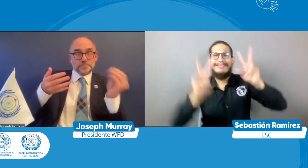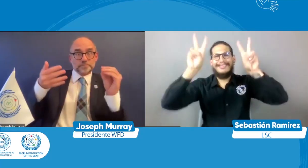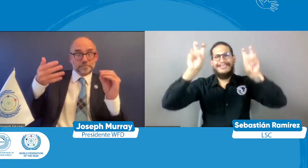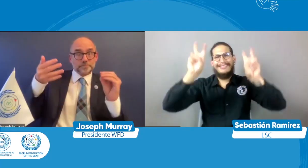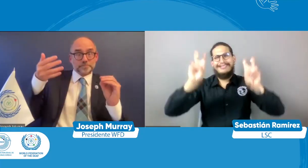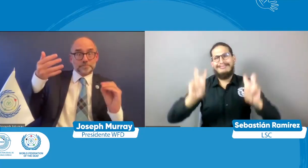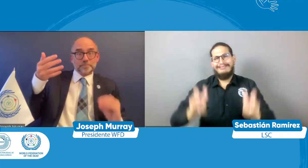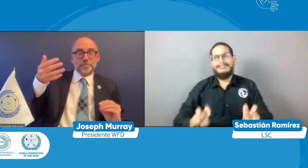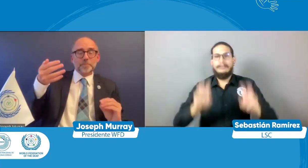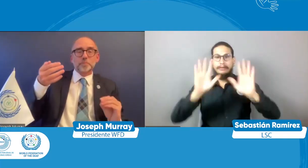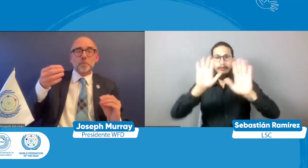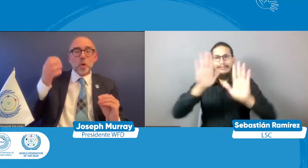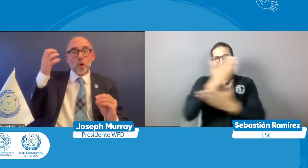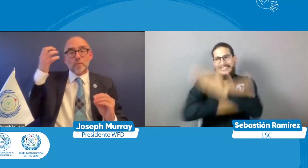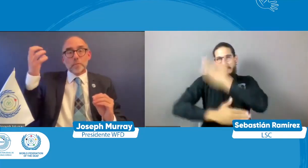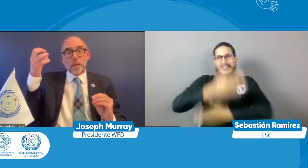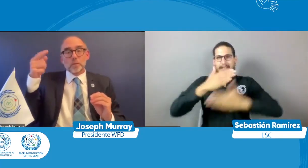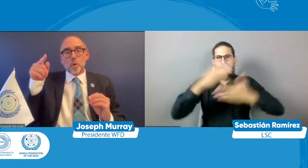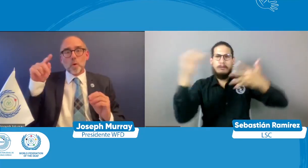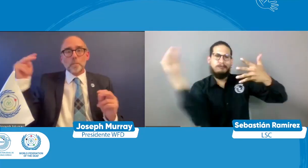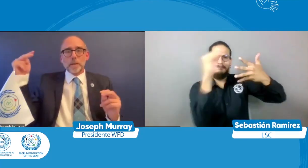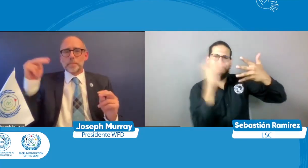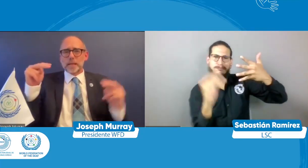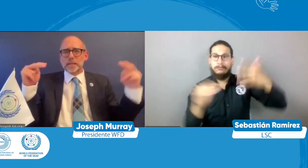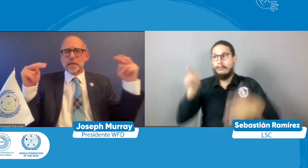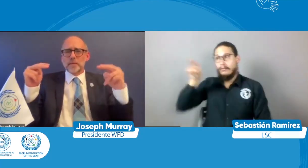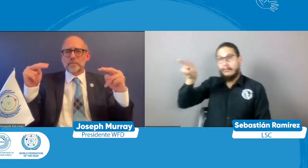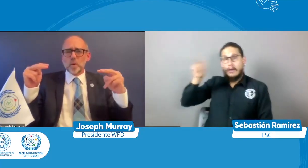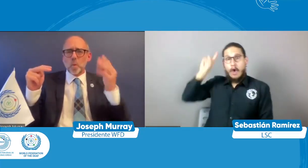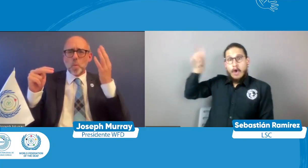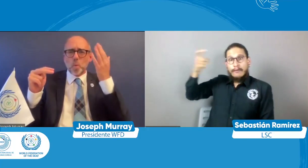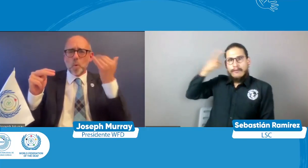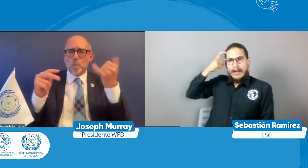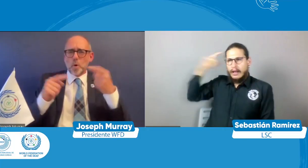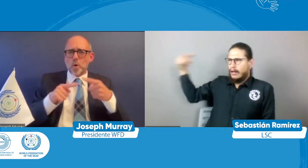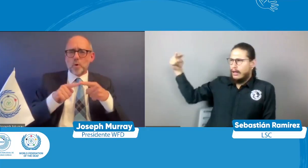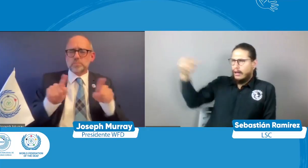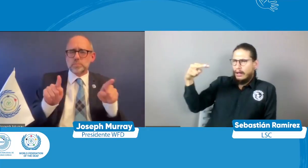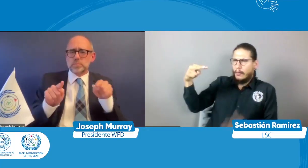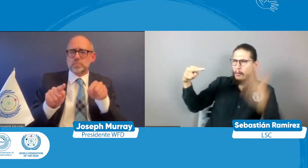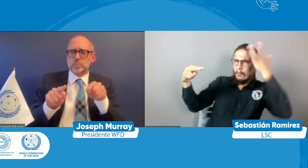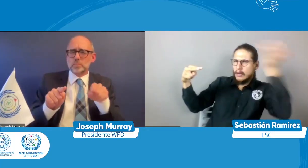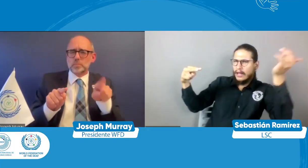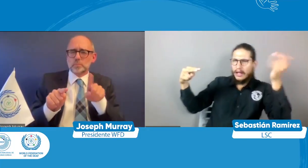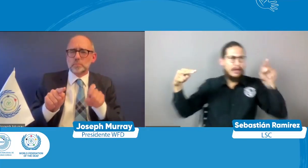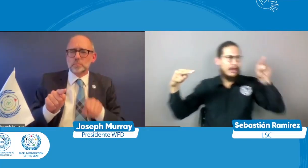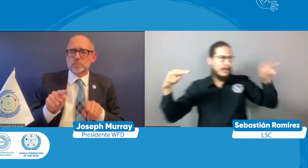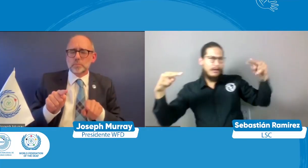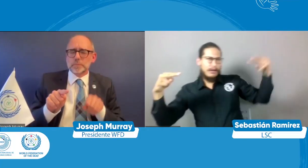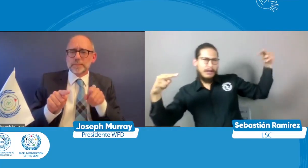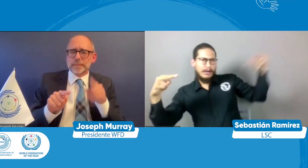accesibilidad va en unos elementos prioritarios y los gobiernos deben verlo